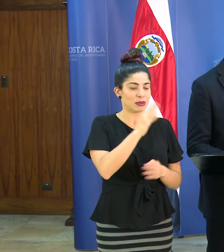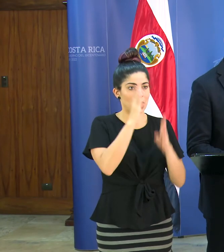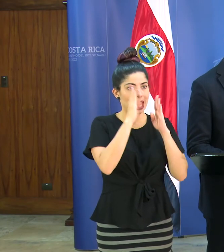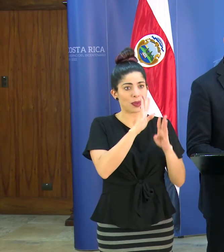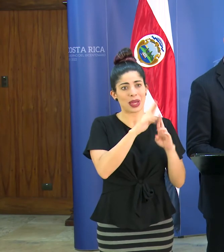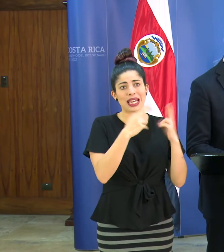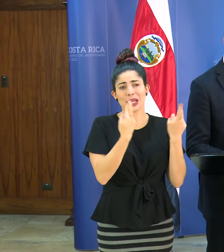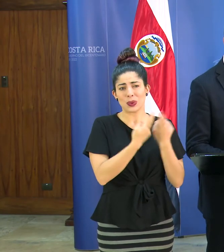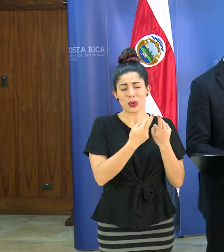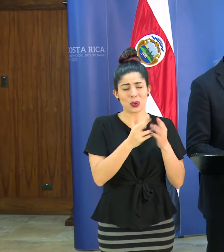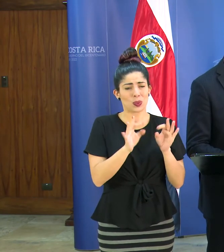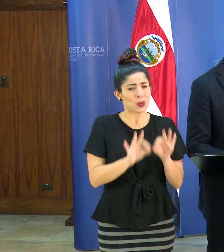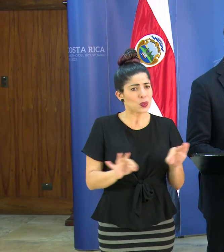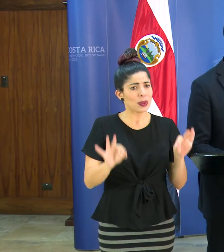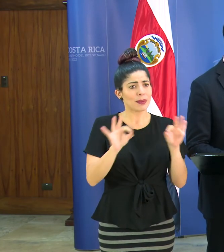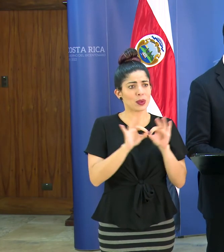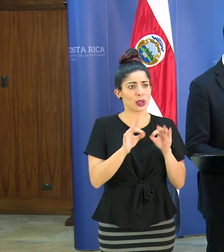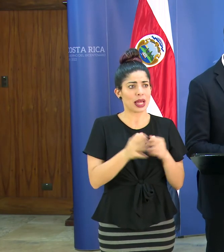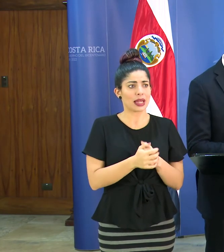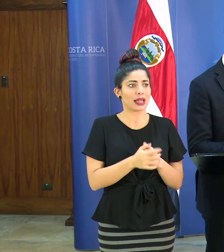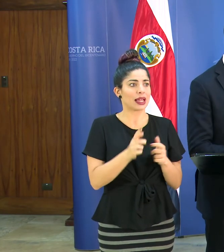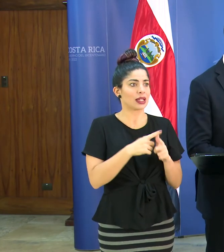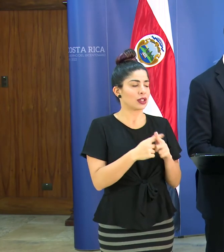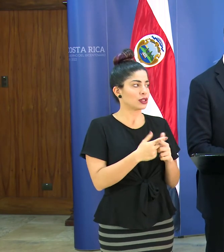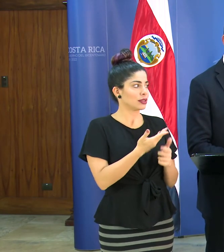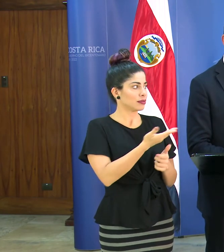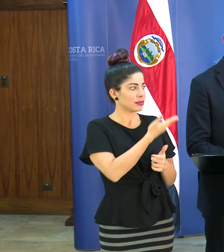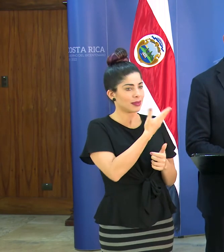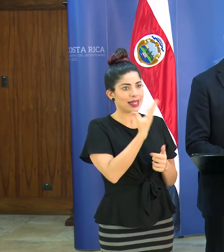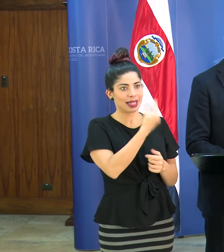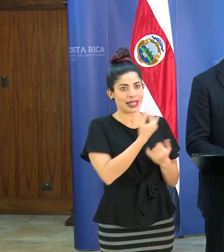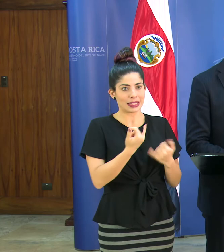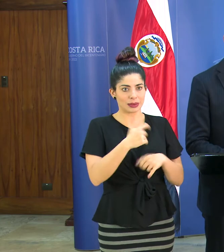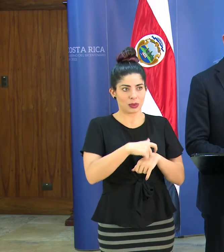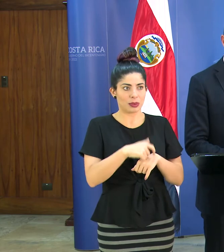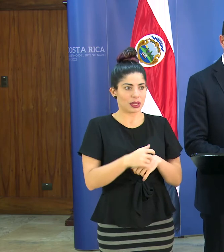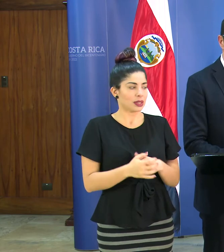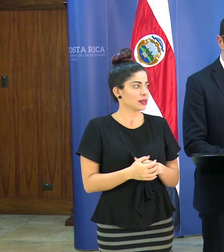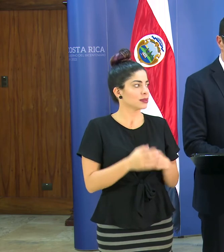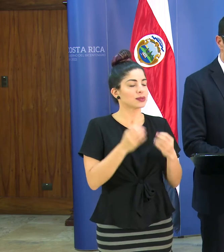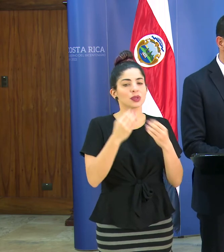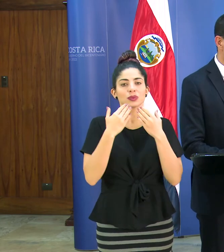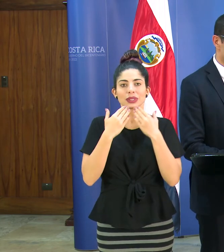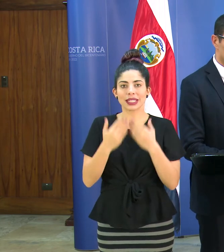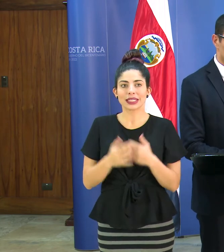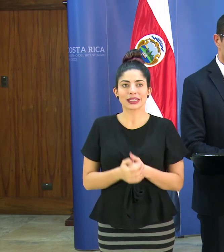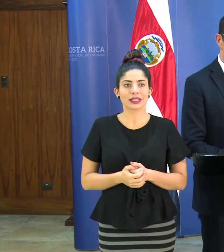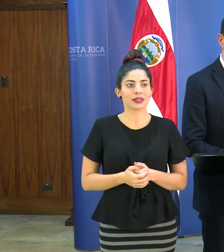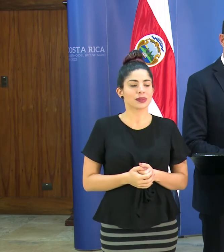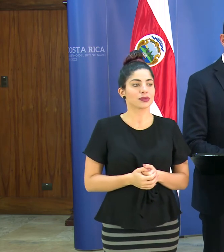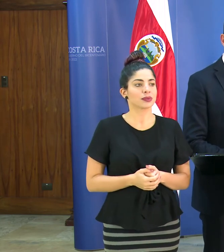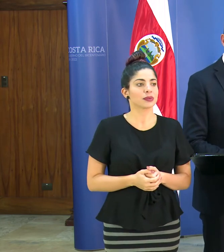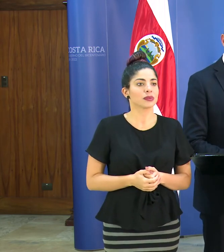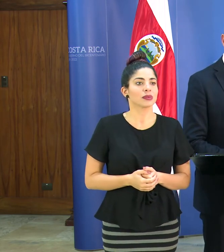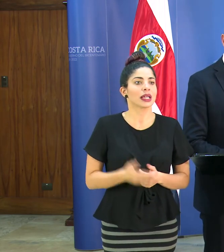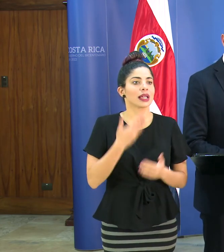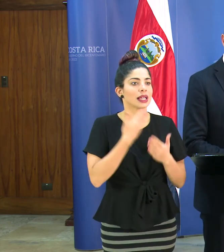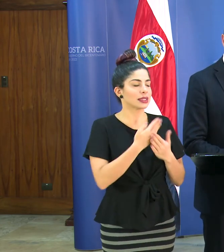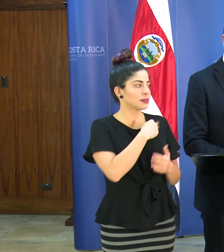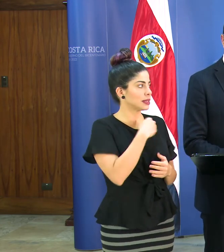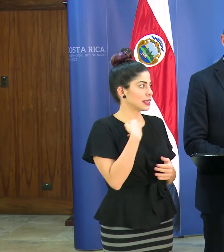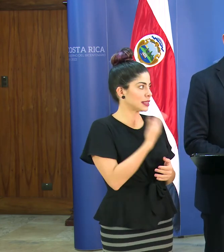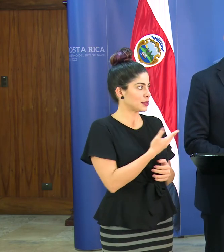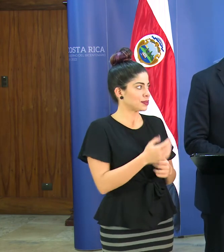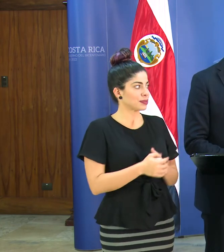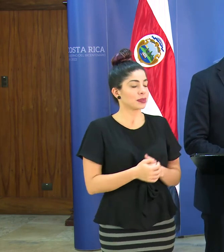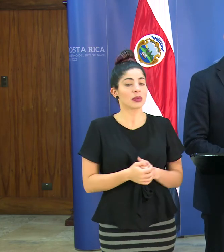una reunión muy muy importante y entonces va a retirarse en estos momentos sí mucho gusto gracias señora ministra